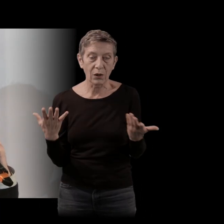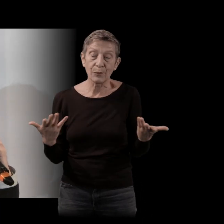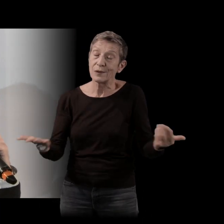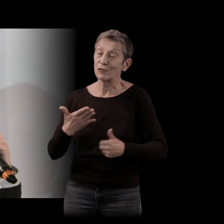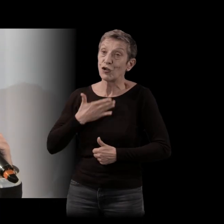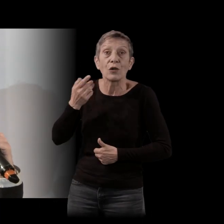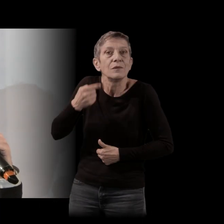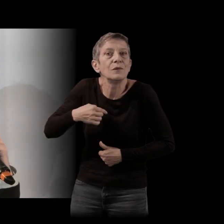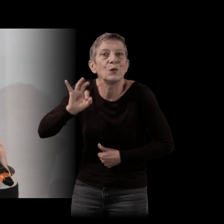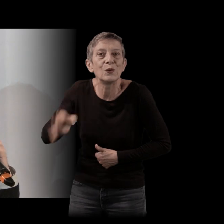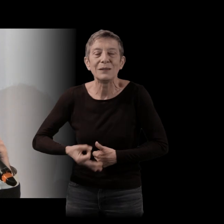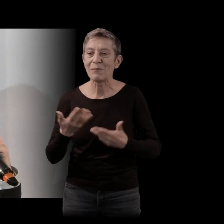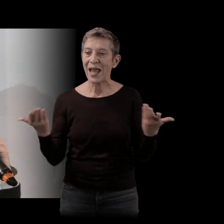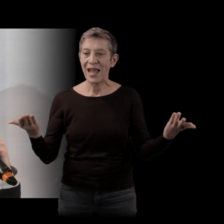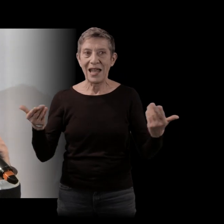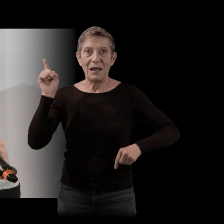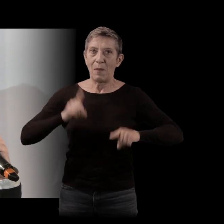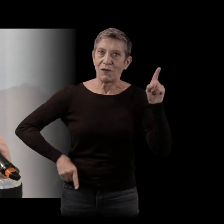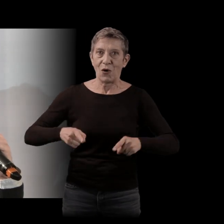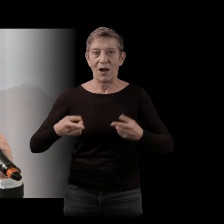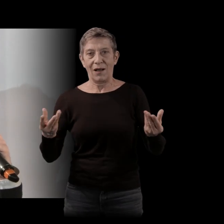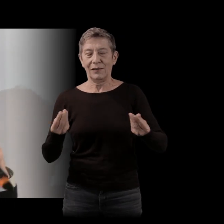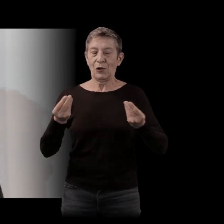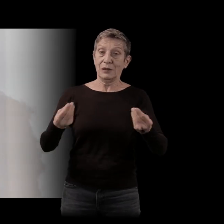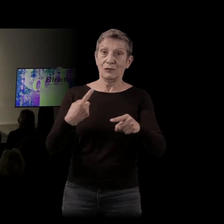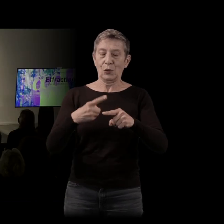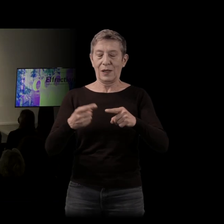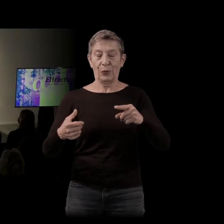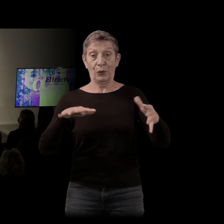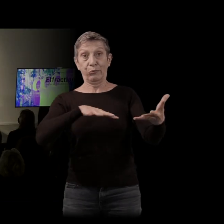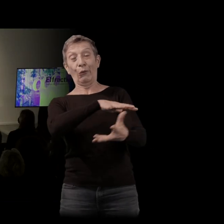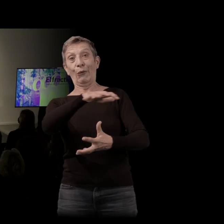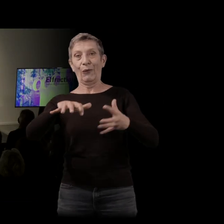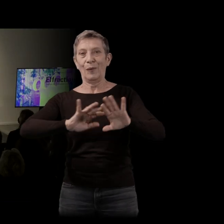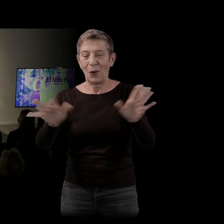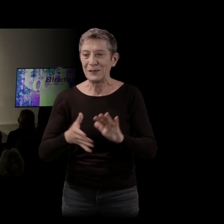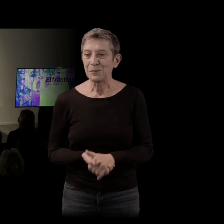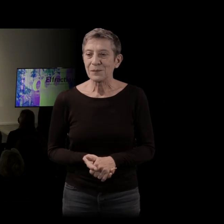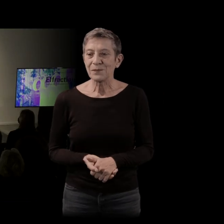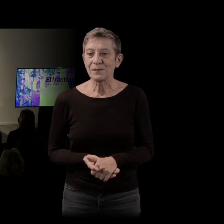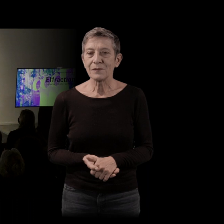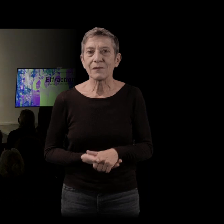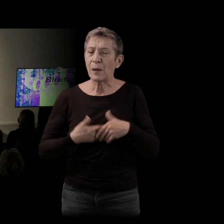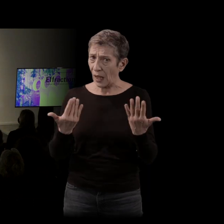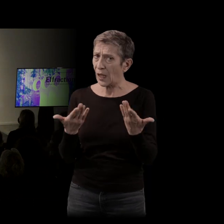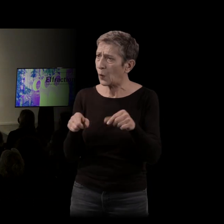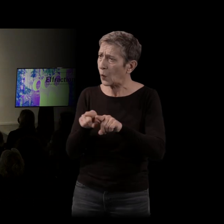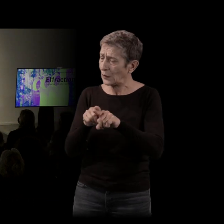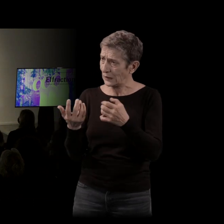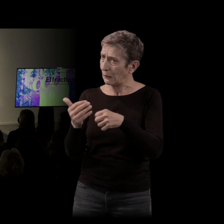aussi des calamités relatives. Par exemple, est-ce qu y une récupération politique du roman ?